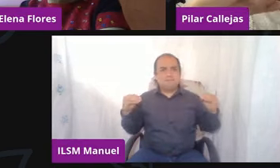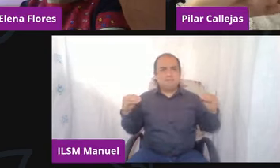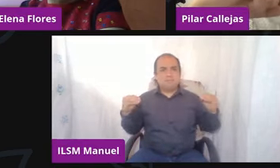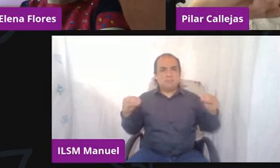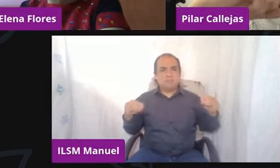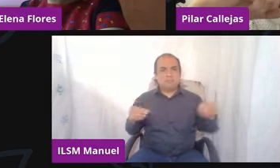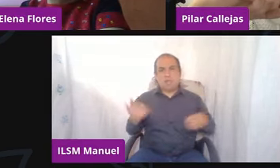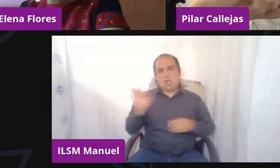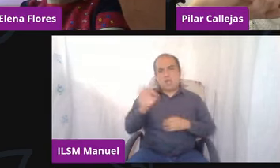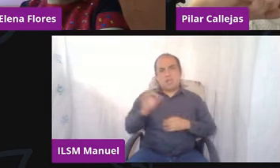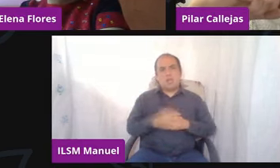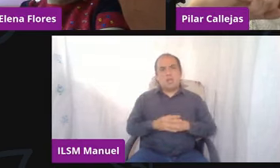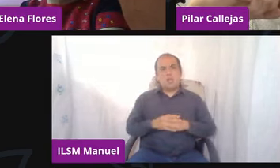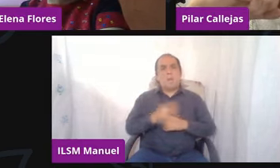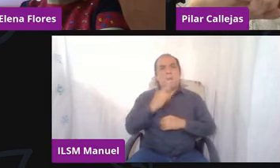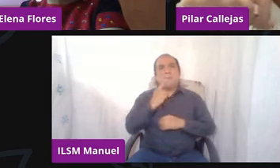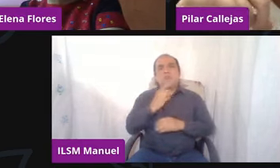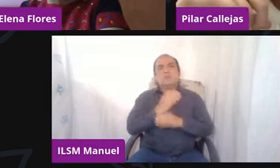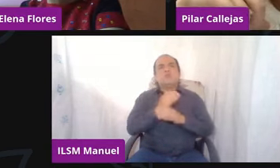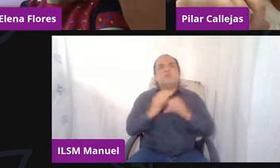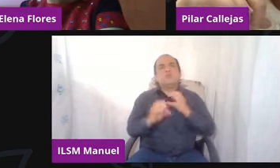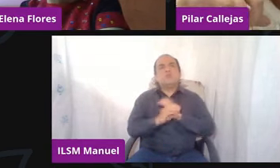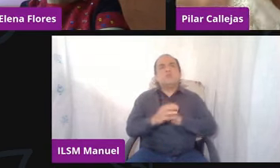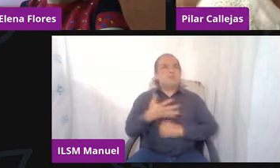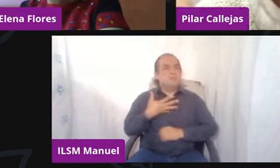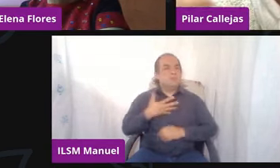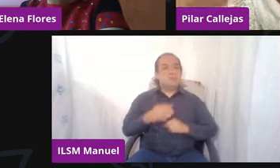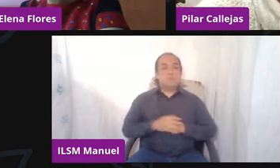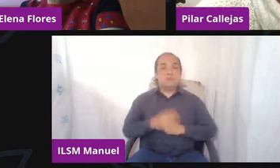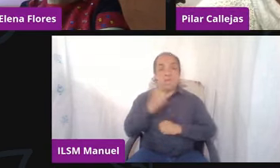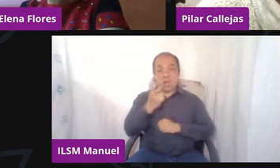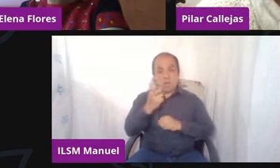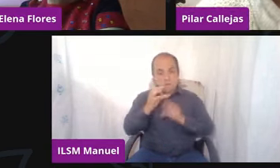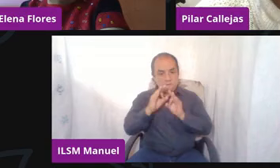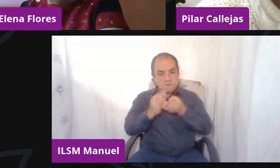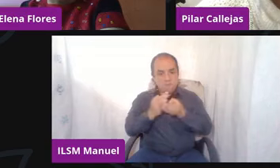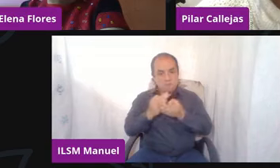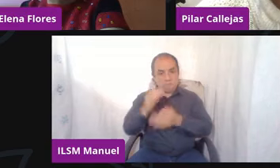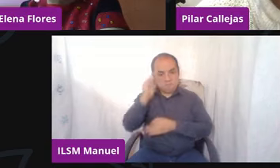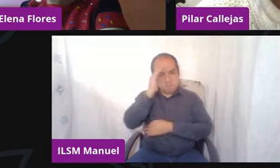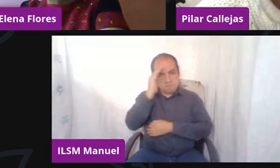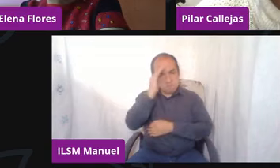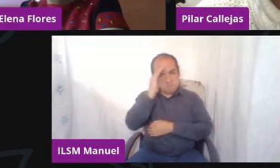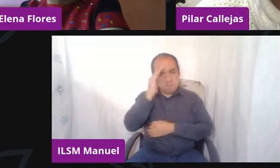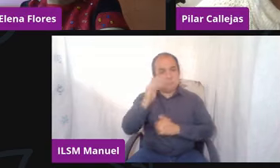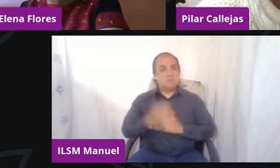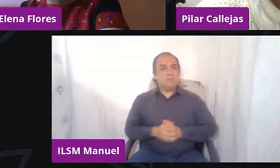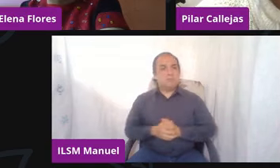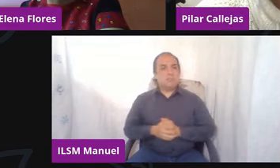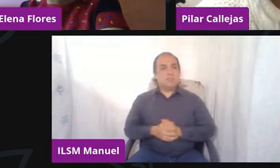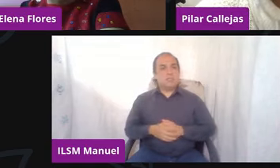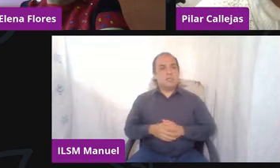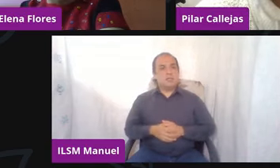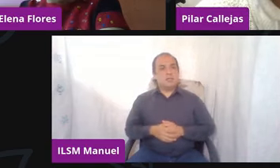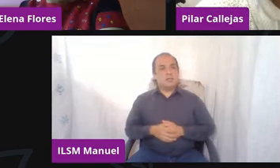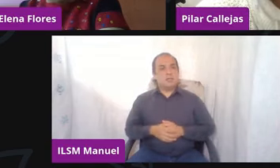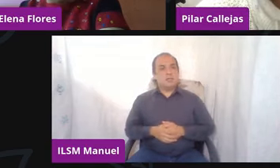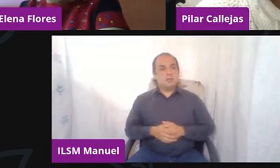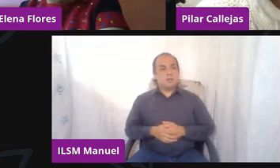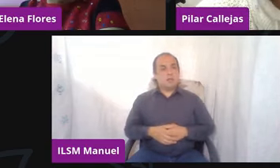creo que las cosas estarían mejor. Cuando este tipo de pensamientos se hacen más frecuentes, o se hacen